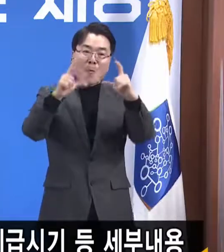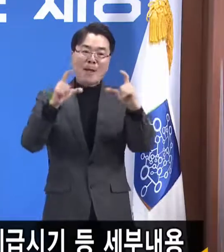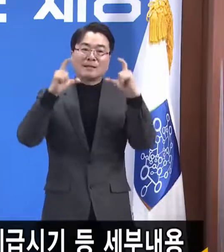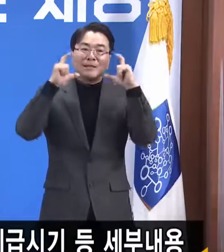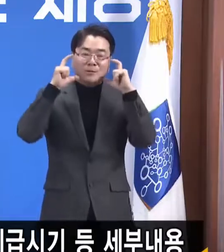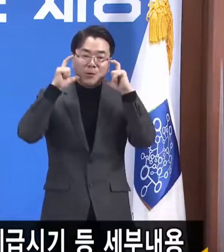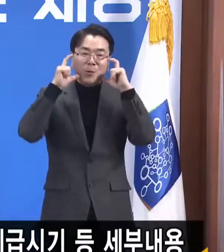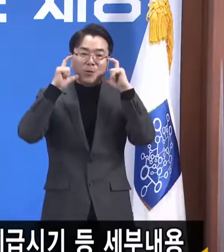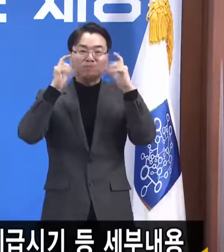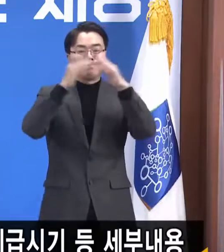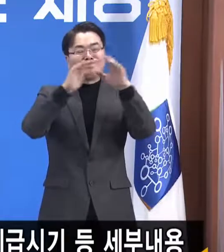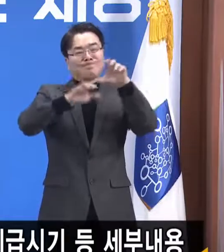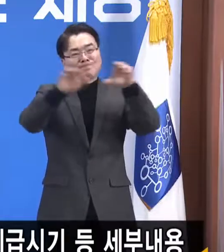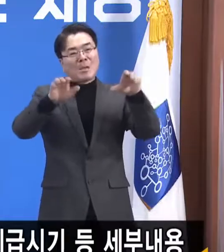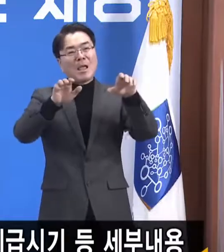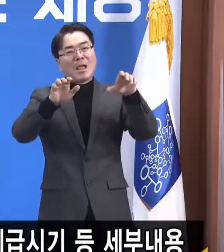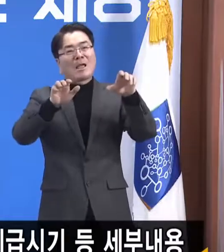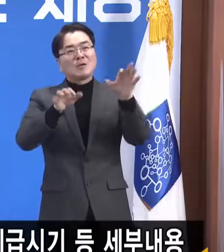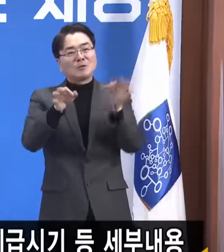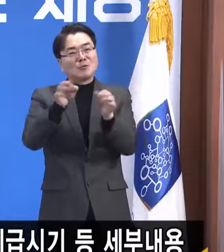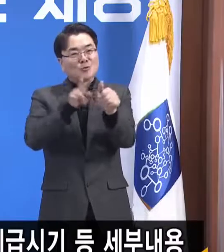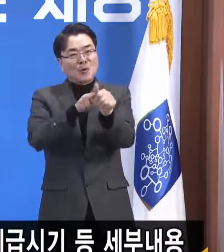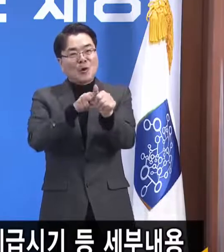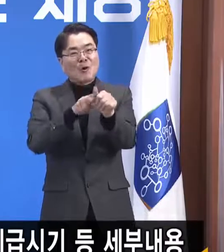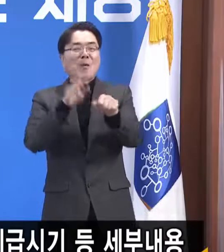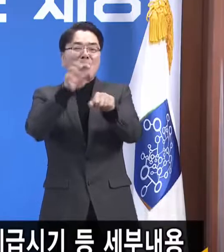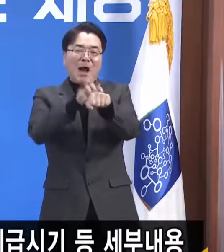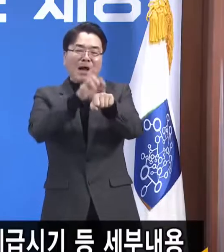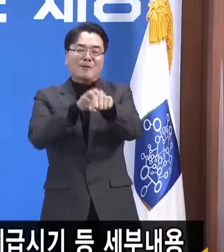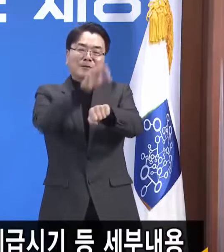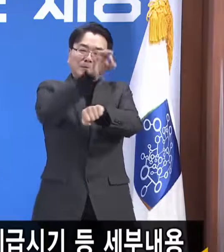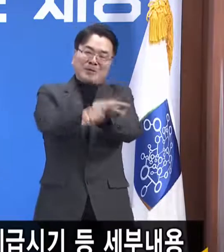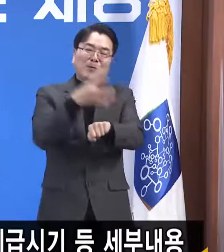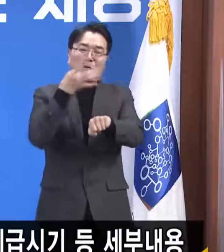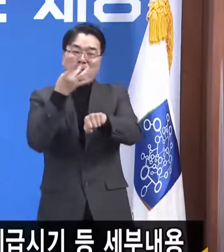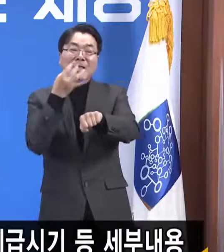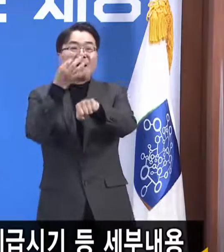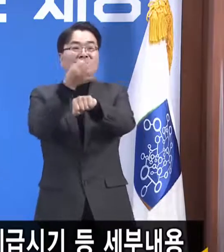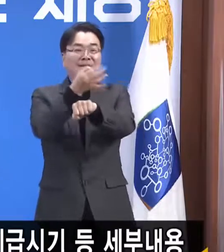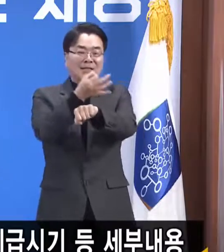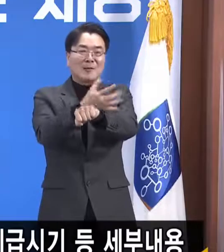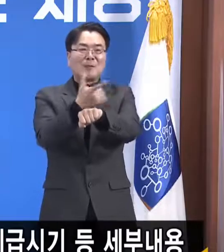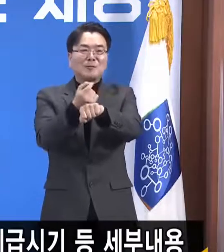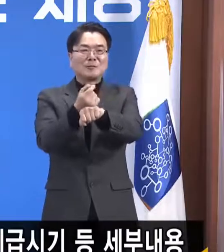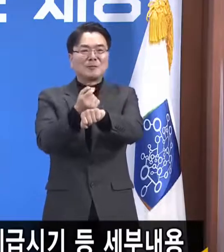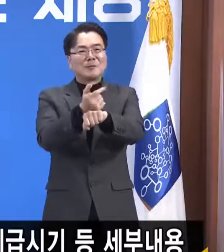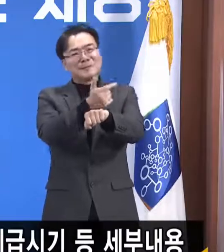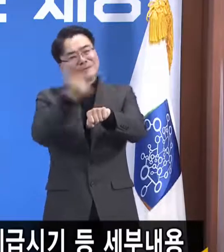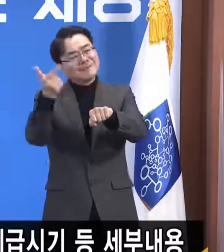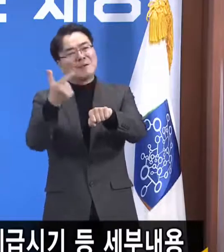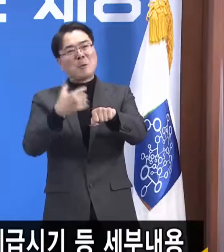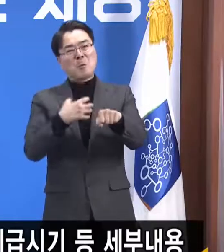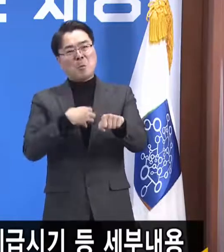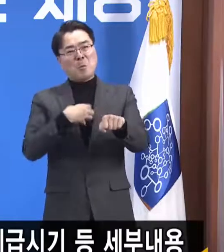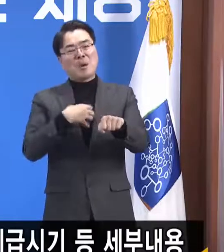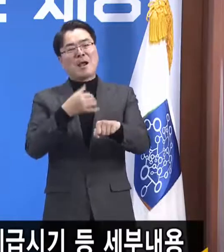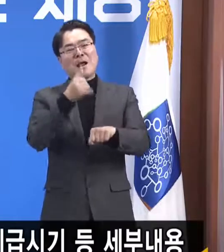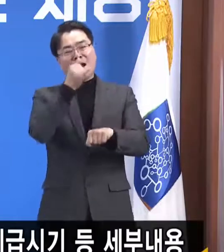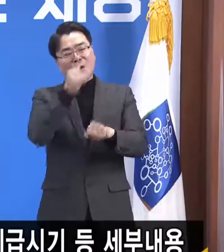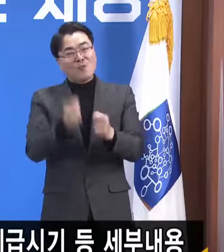쓰고 동네 마트 가서 감자 사고, 쌀 사고 하는데 뭐 그리 큰 위험이